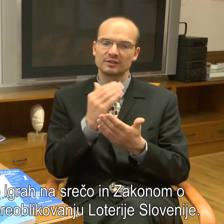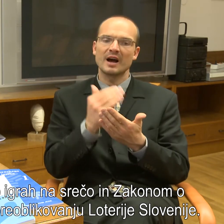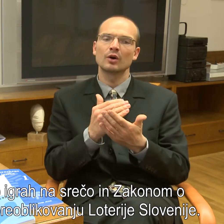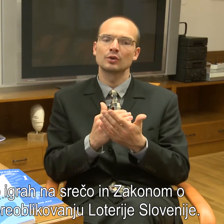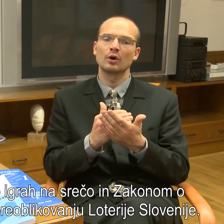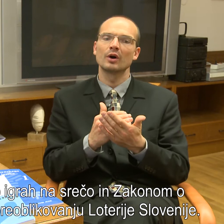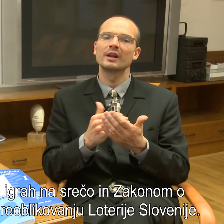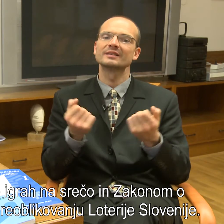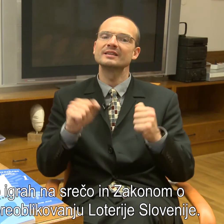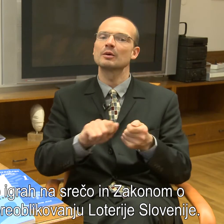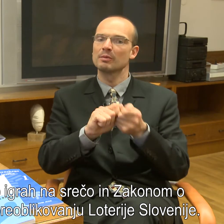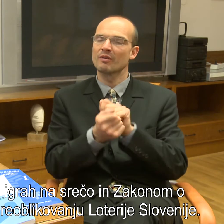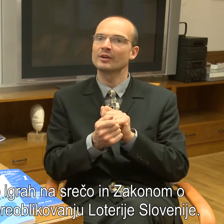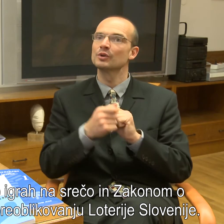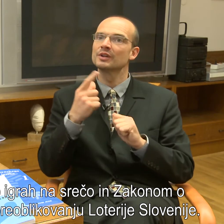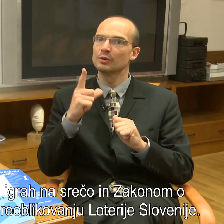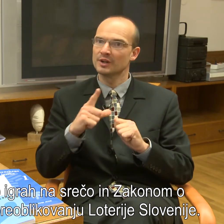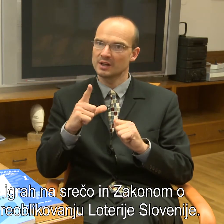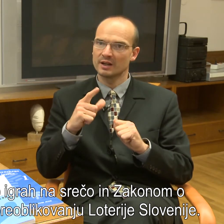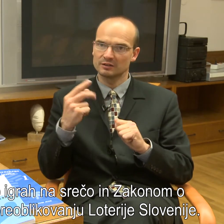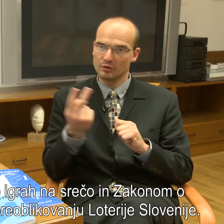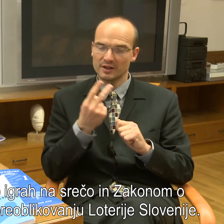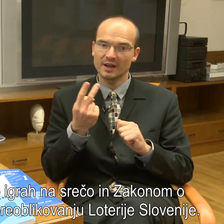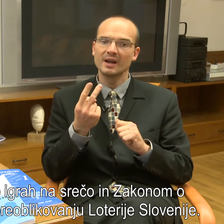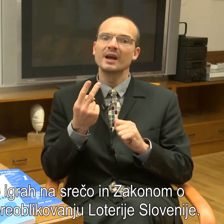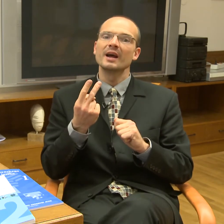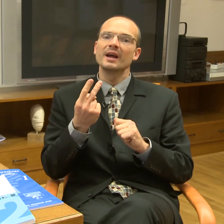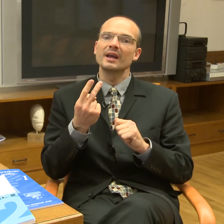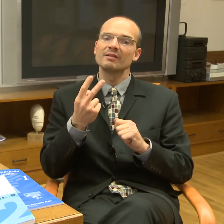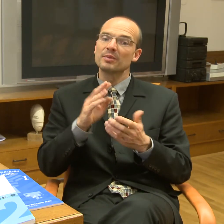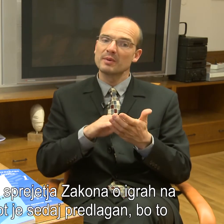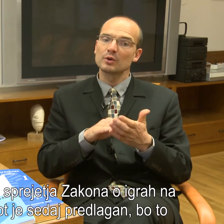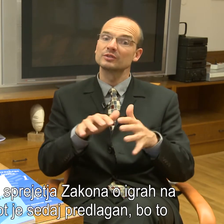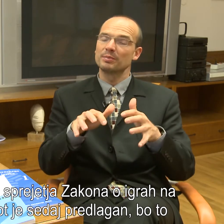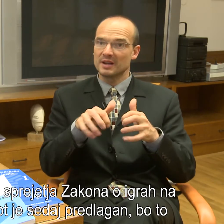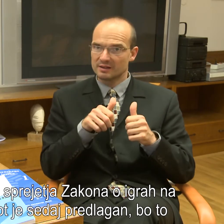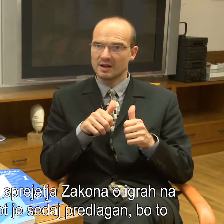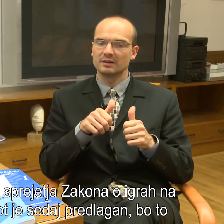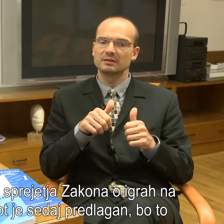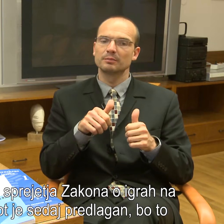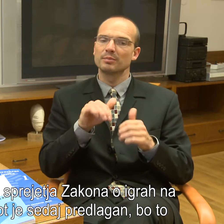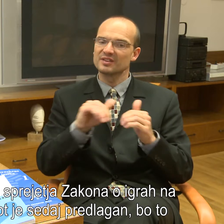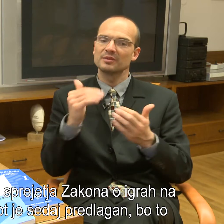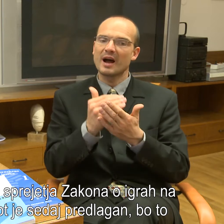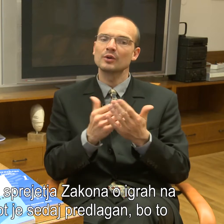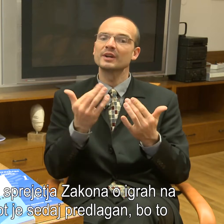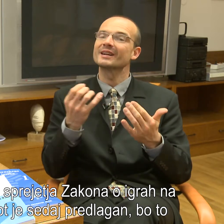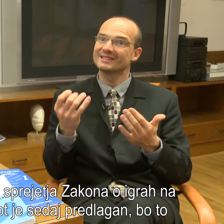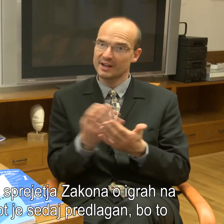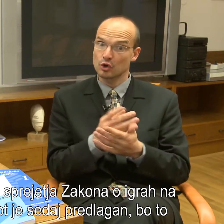zakon o lasnijskem prevlikovanju luterije Slovenije. In v primeru sprejetja predvsem zakon o igrh na srečo,